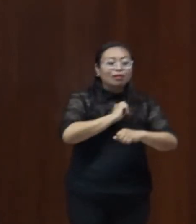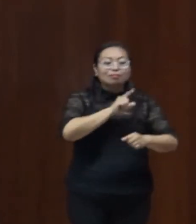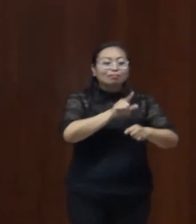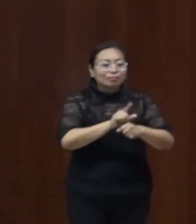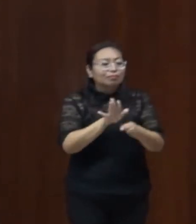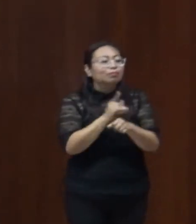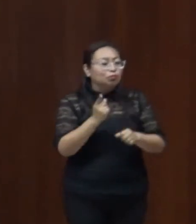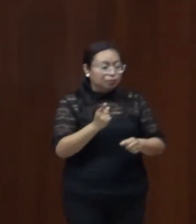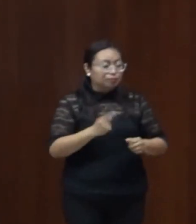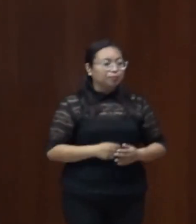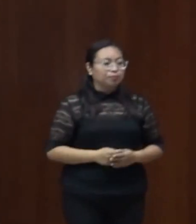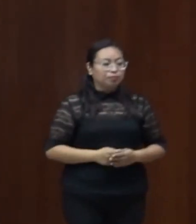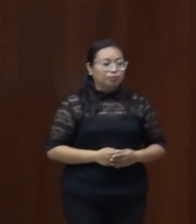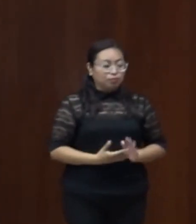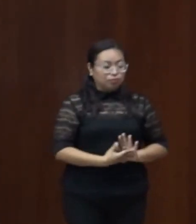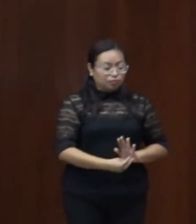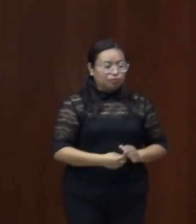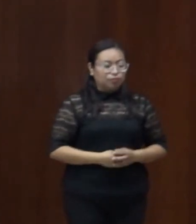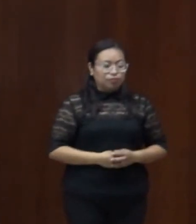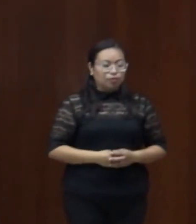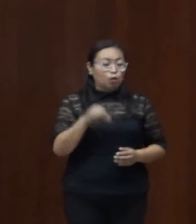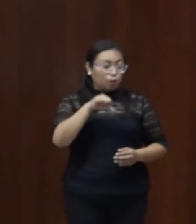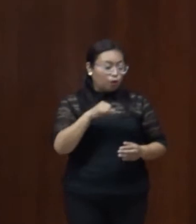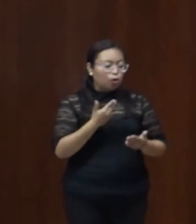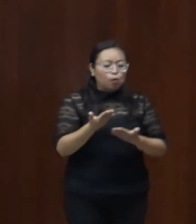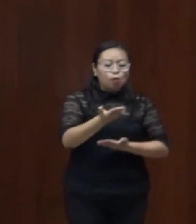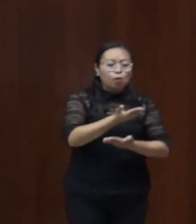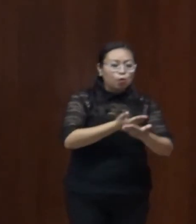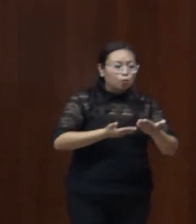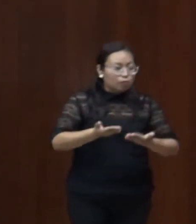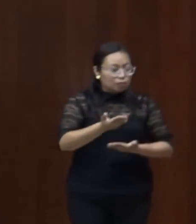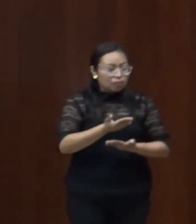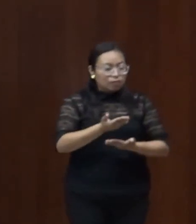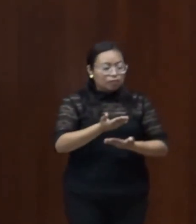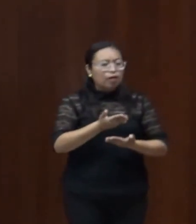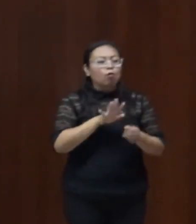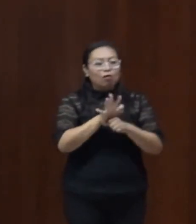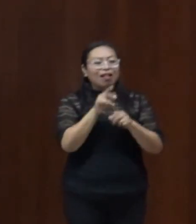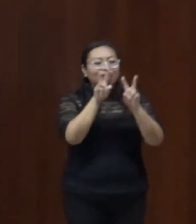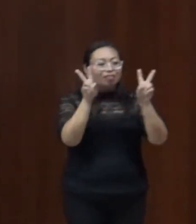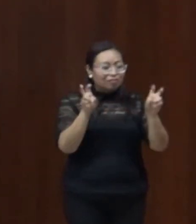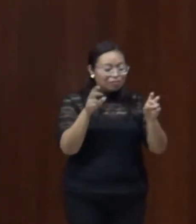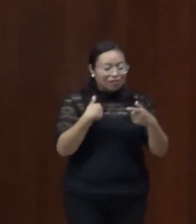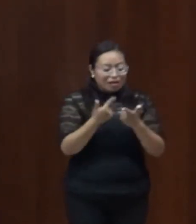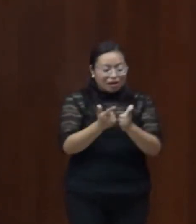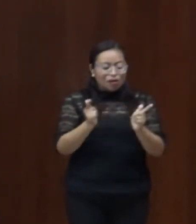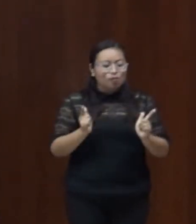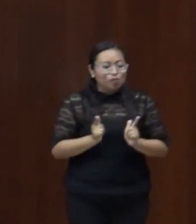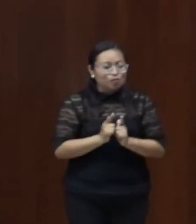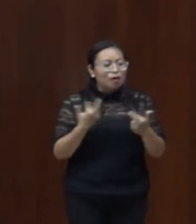porque vamos a compartir desde lo que estamos realizando, un grupo de